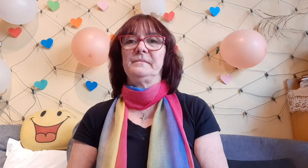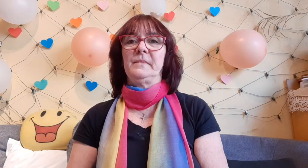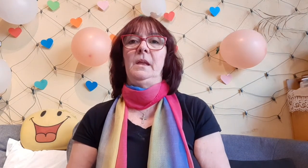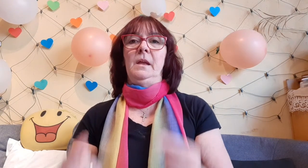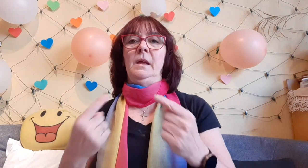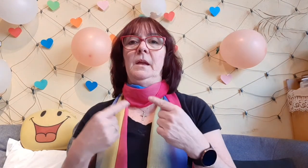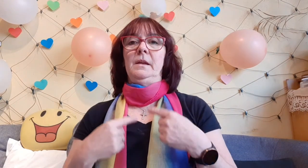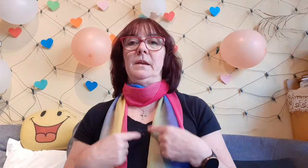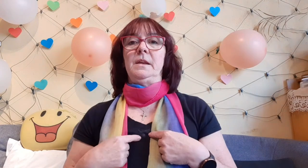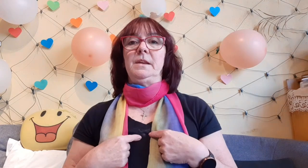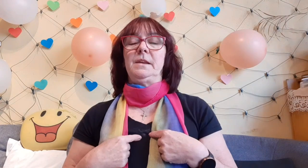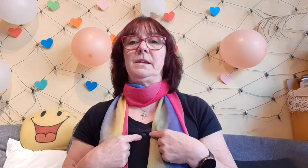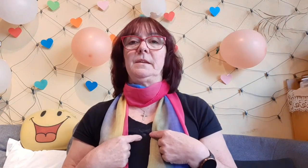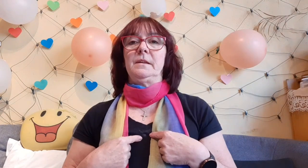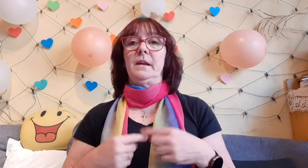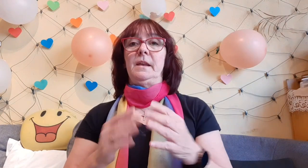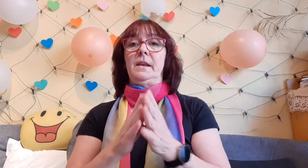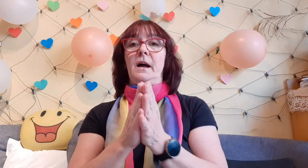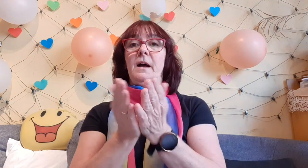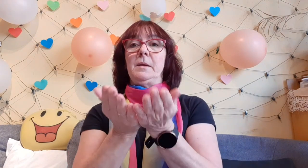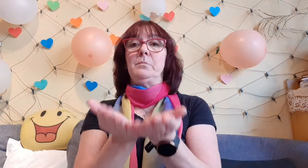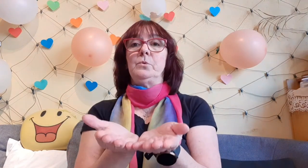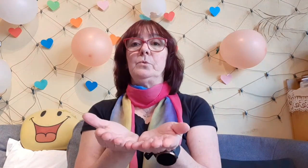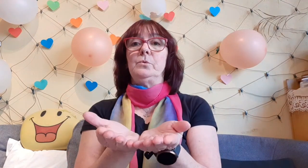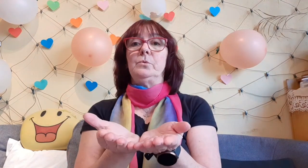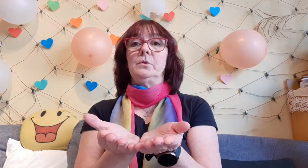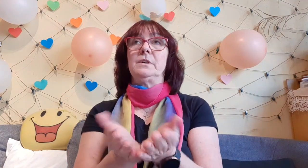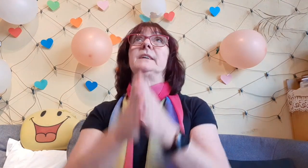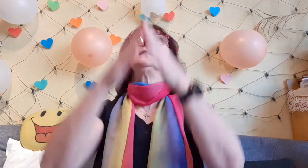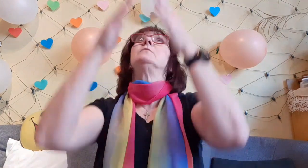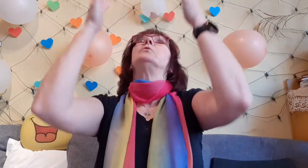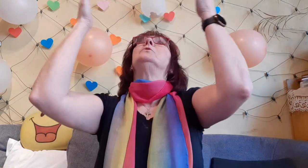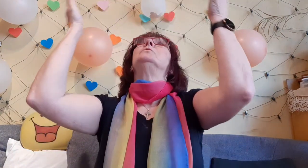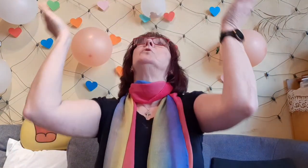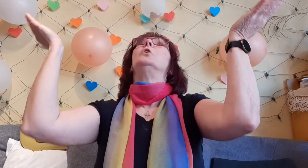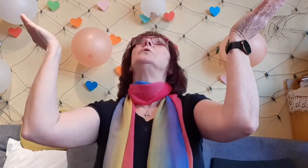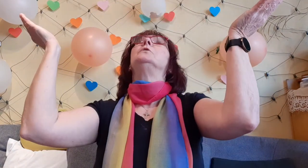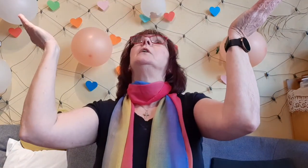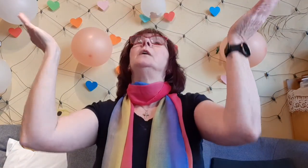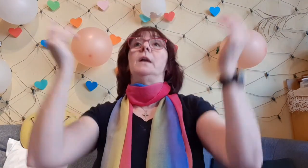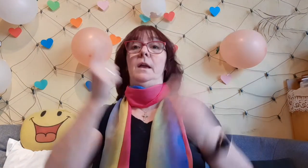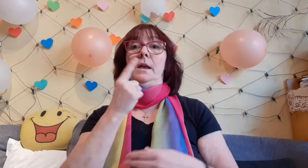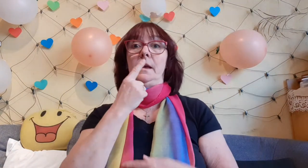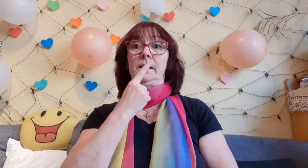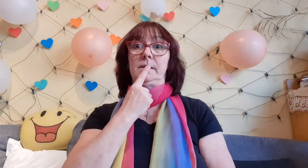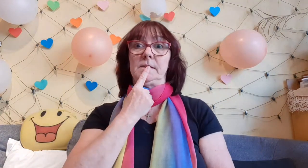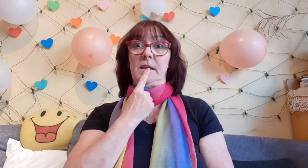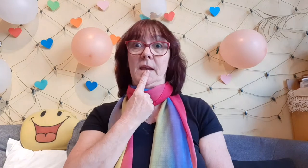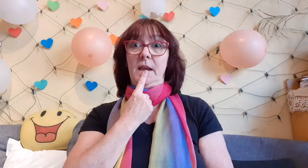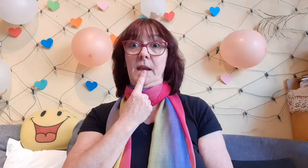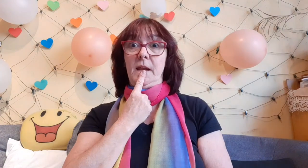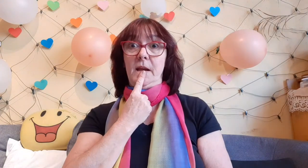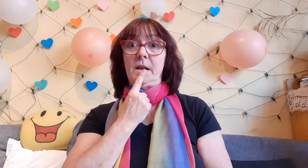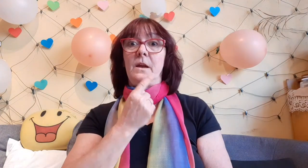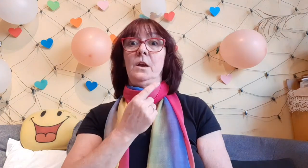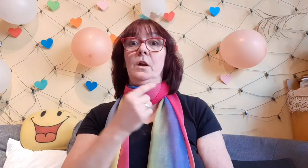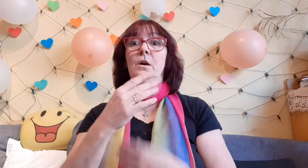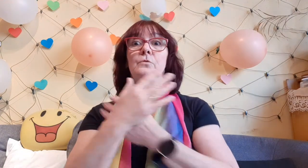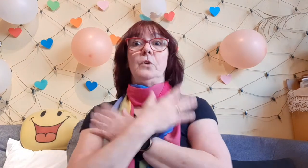Ich kenne ein Buch, das von Gott erzählt, von